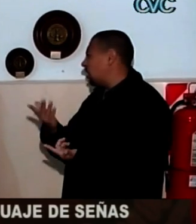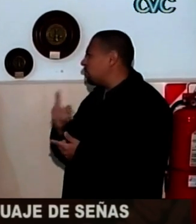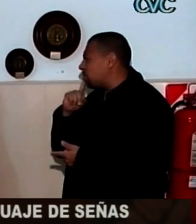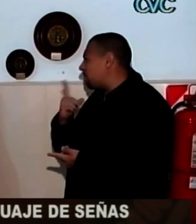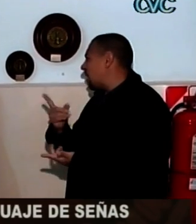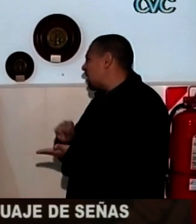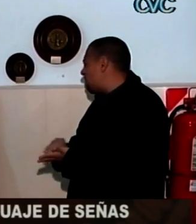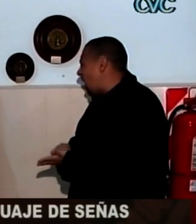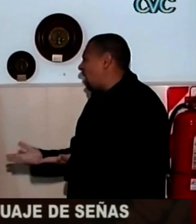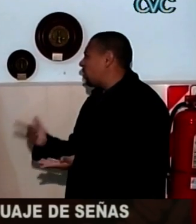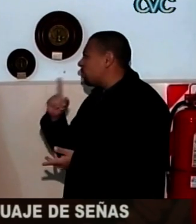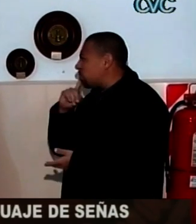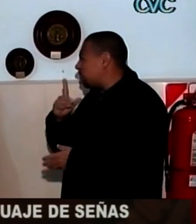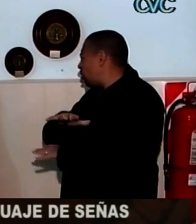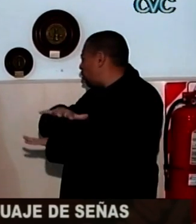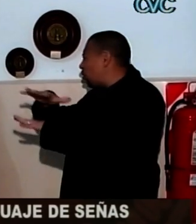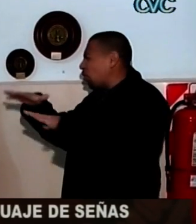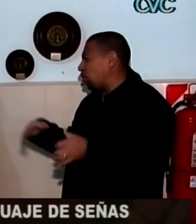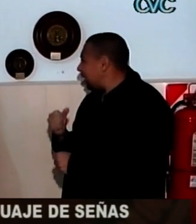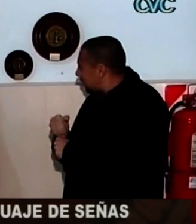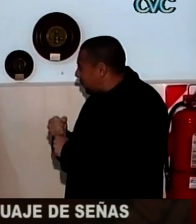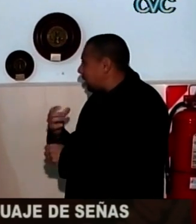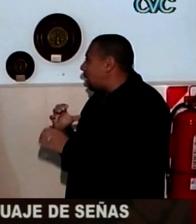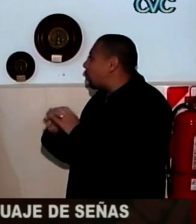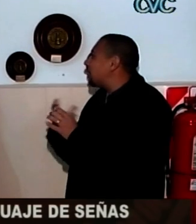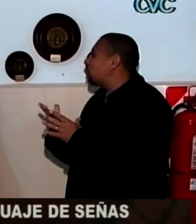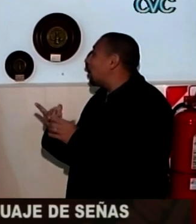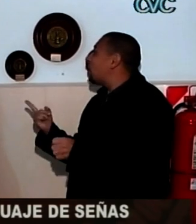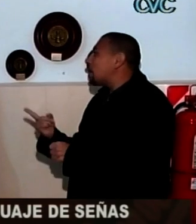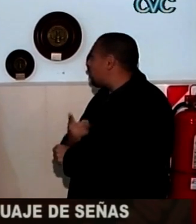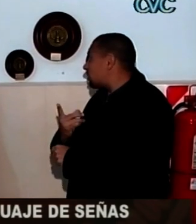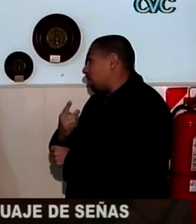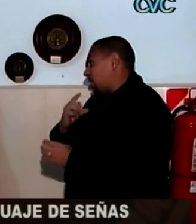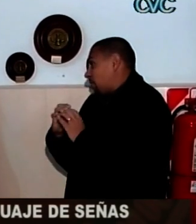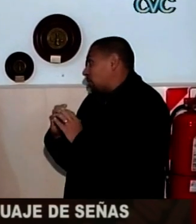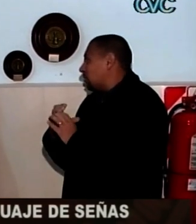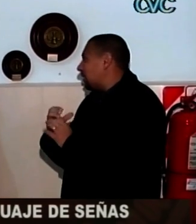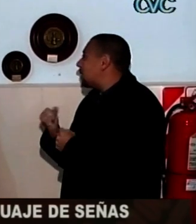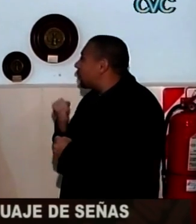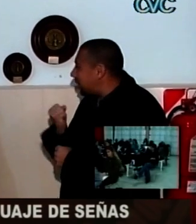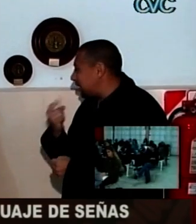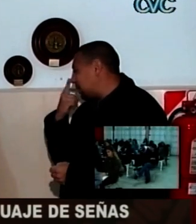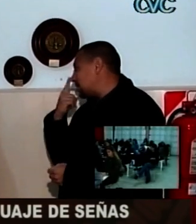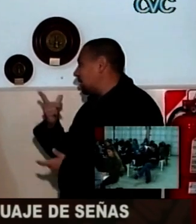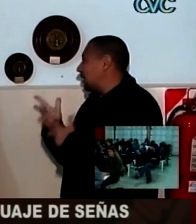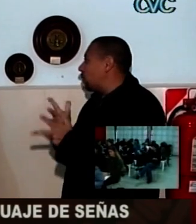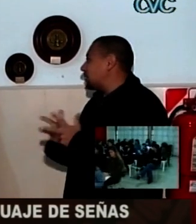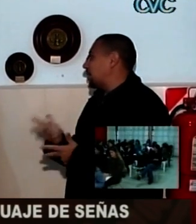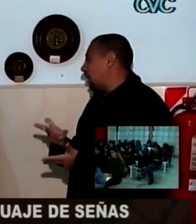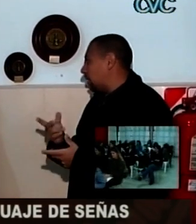También es importante, ya sea la municipalidad, dentro de la policía, que en todos los organismos haya personas que puedan facilitar la comunicación y